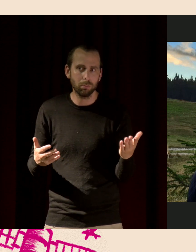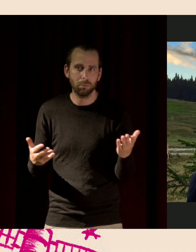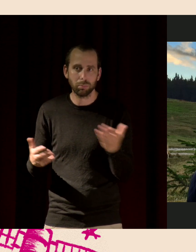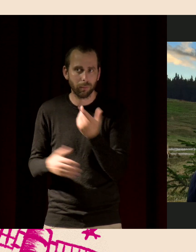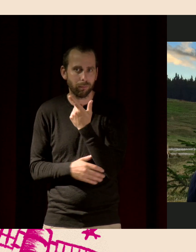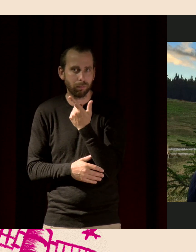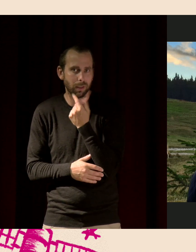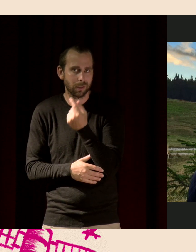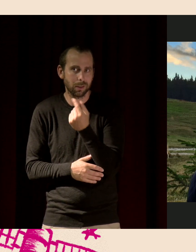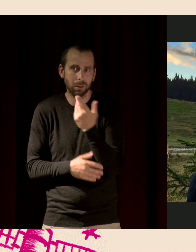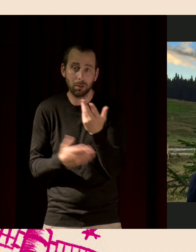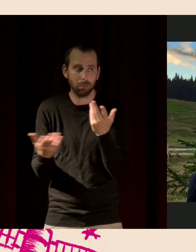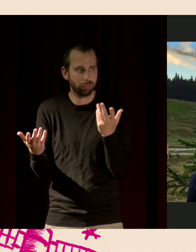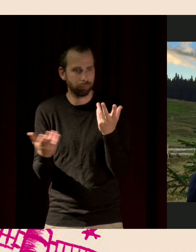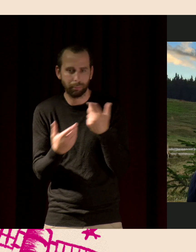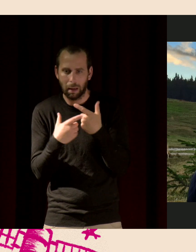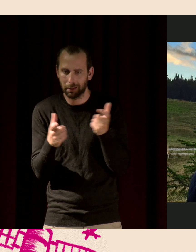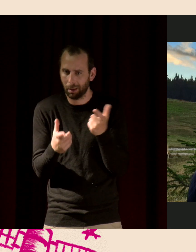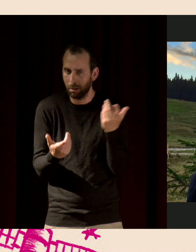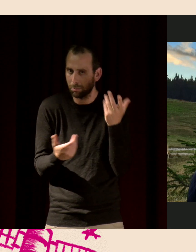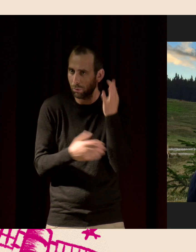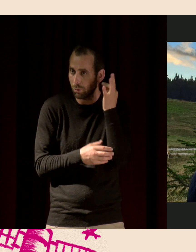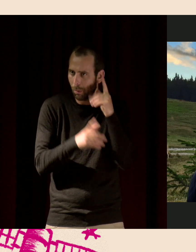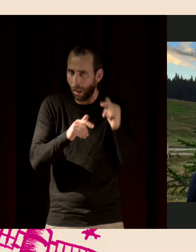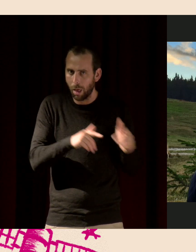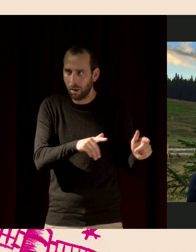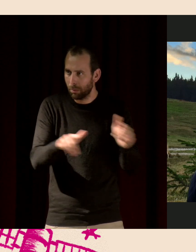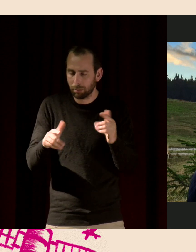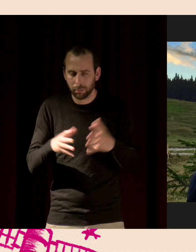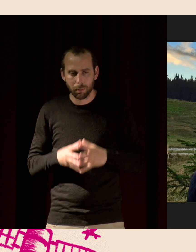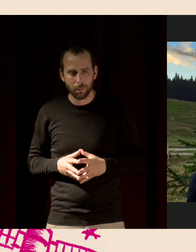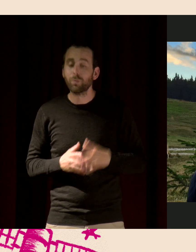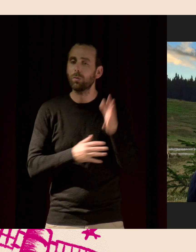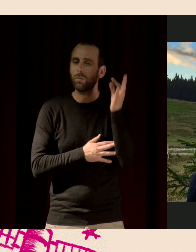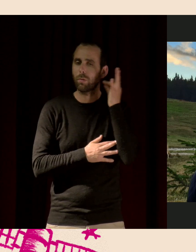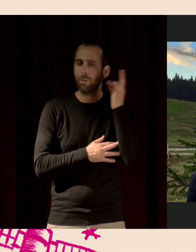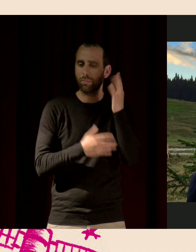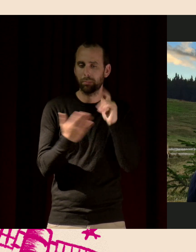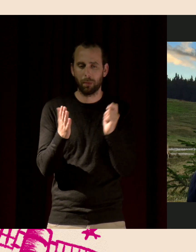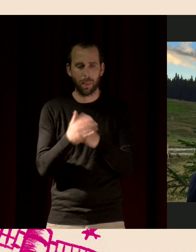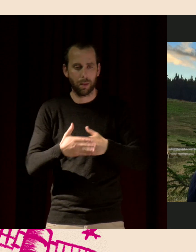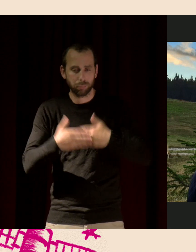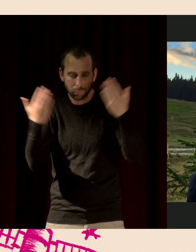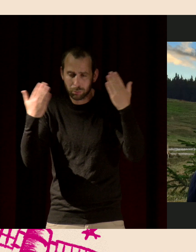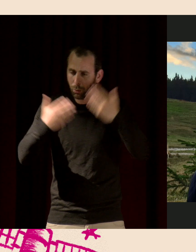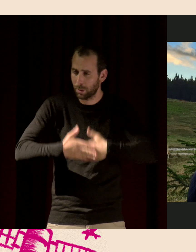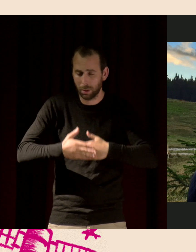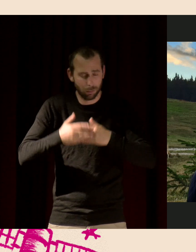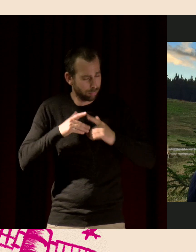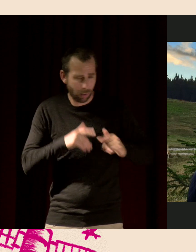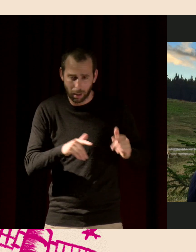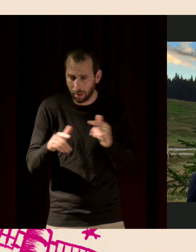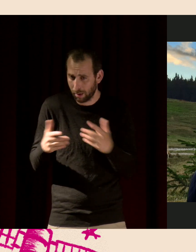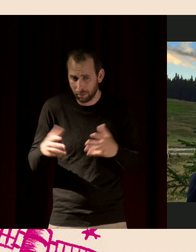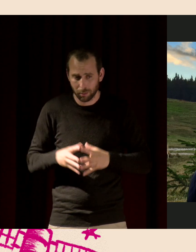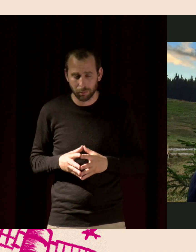accès au son assez facilement. Les sons sont présents de jour comme de nuit. Et puis, on peut